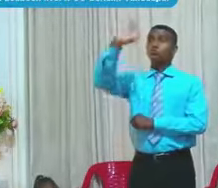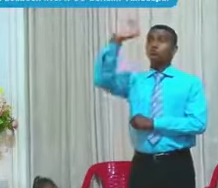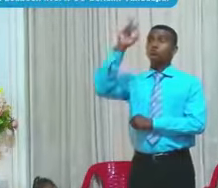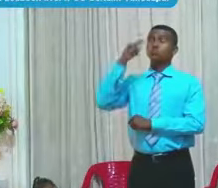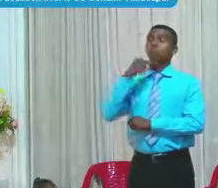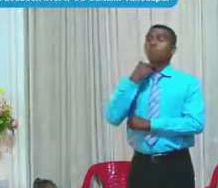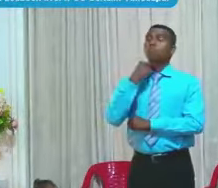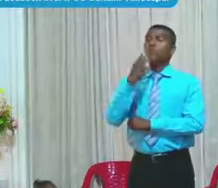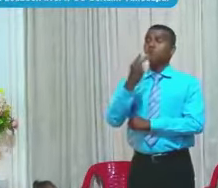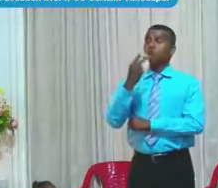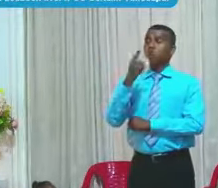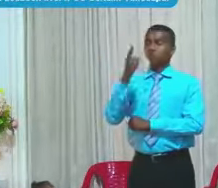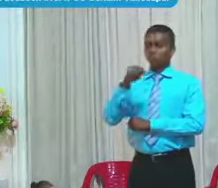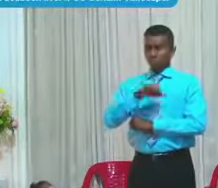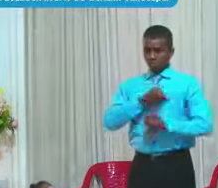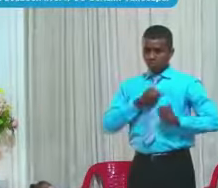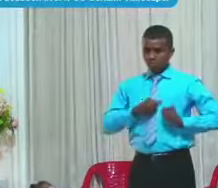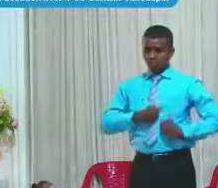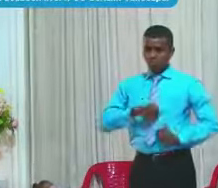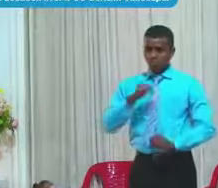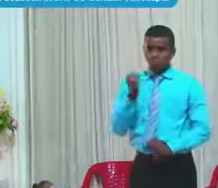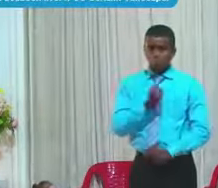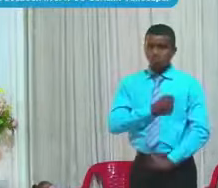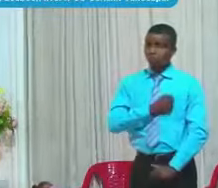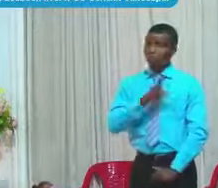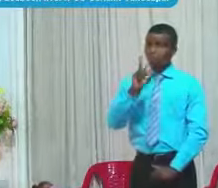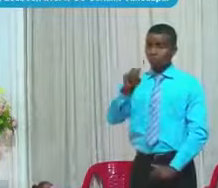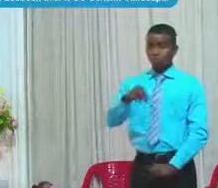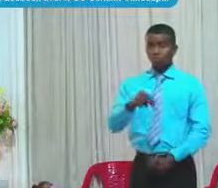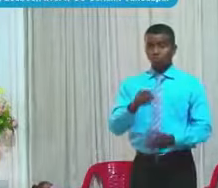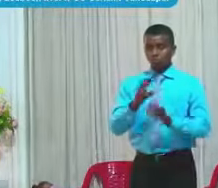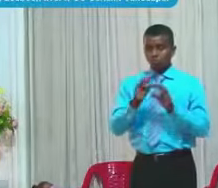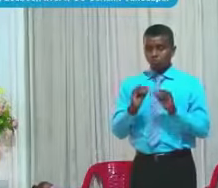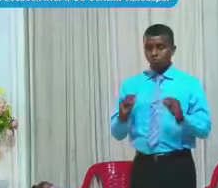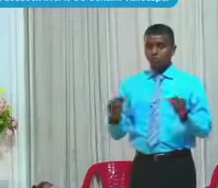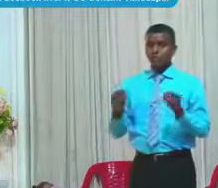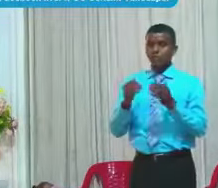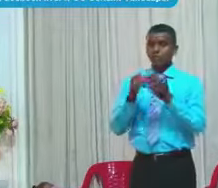Su corazón Damos gracias Soberano Señor Jesús